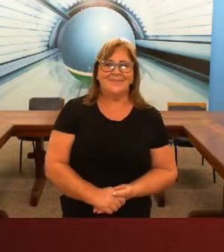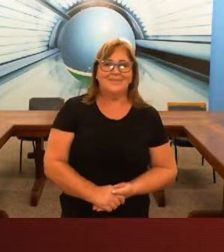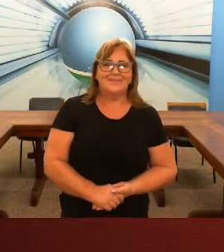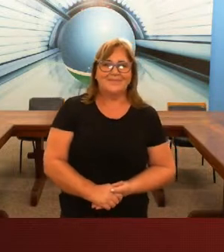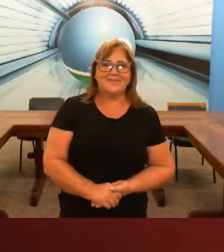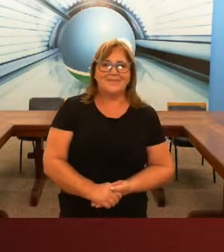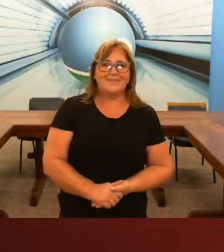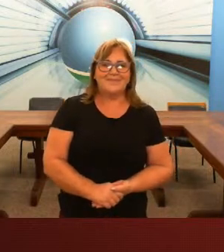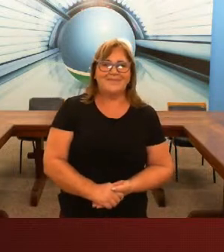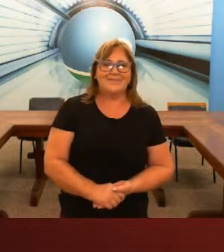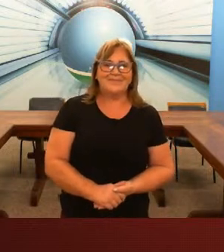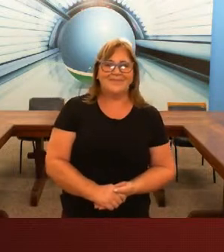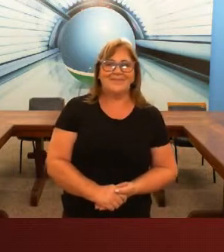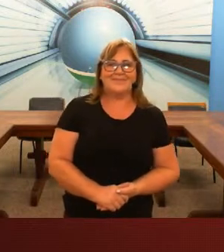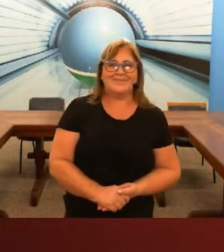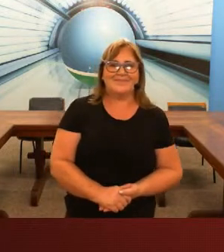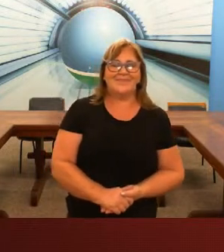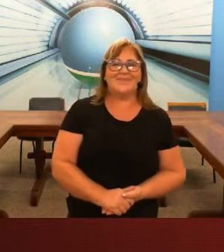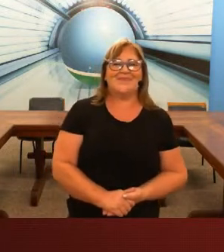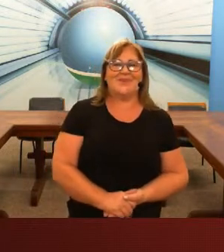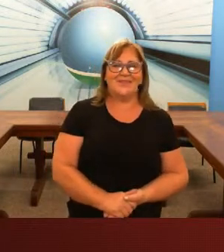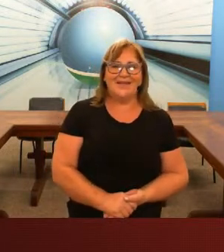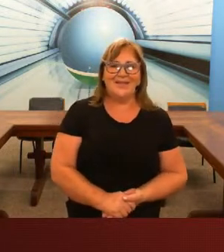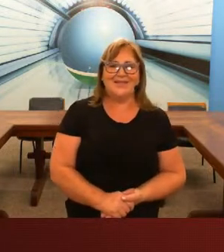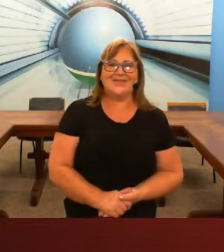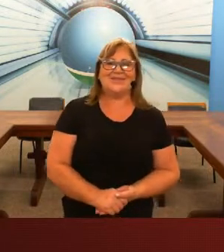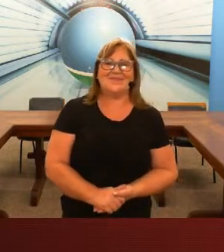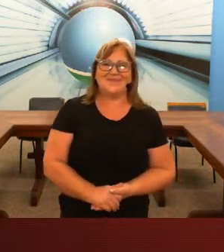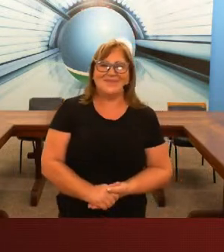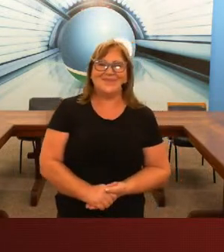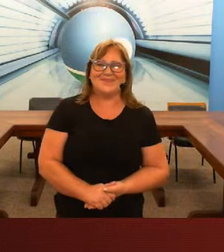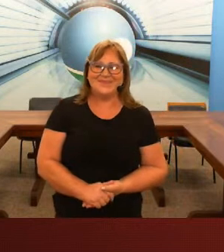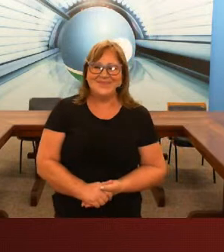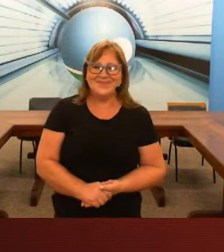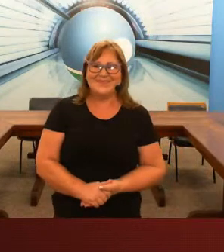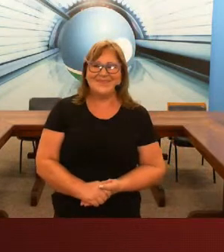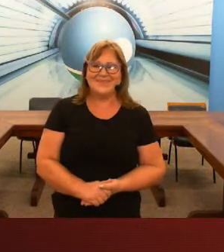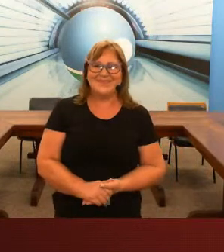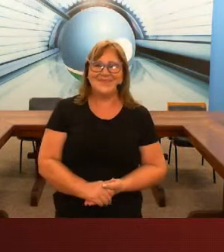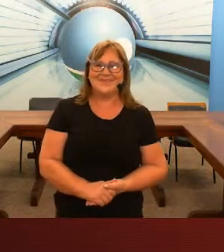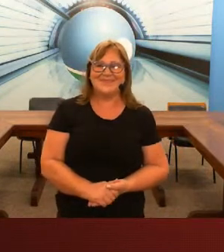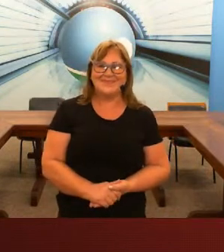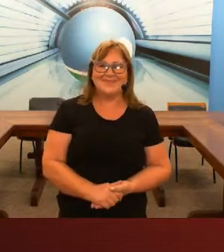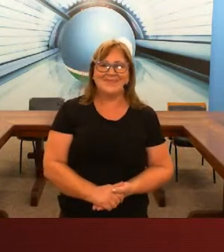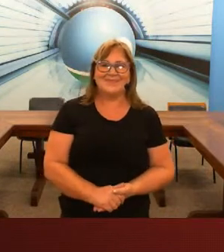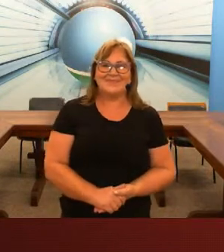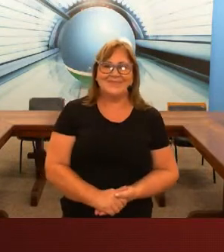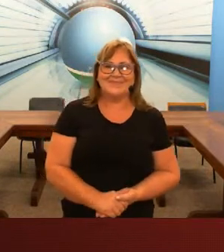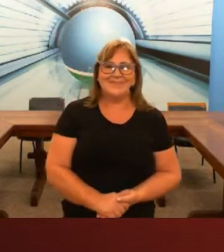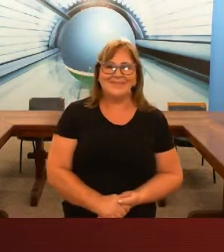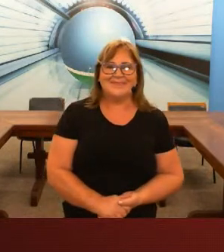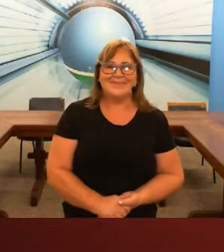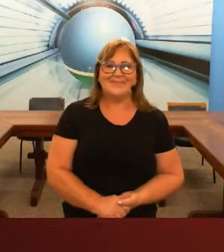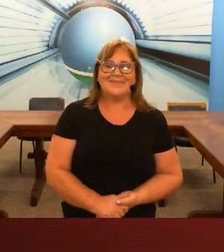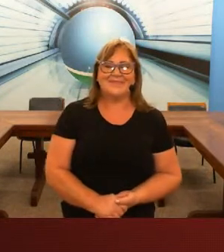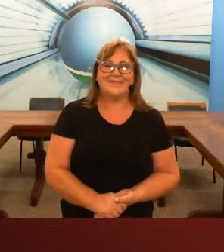vergonha quando encontrar um surdo por aí né pelo caminho bom eu como pedagoga eu sempre gosto de